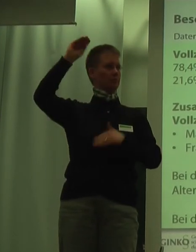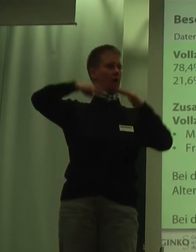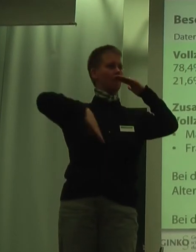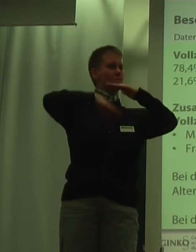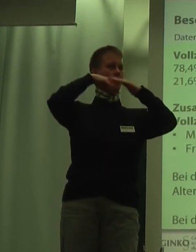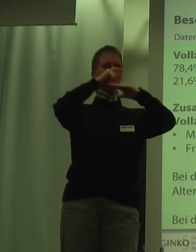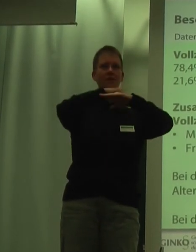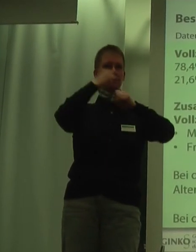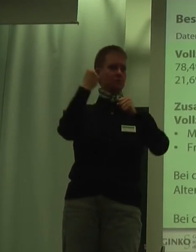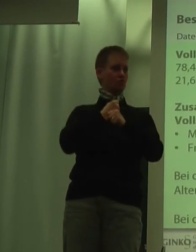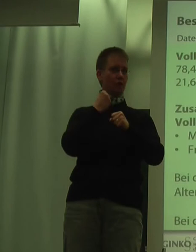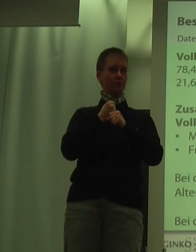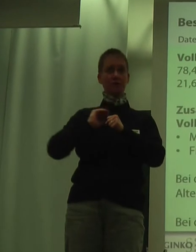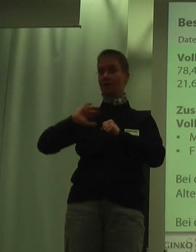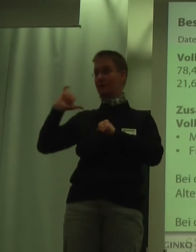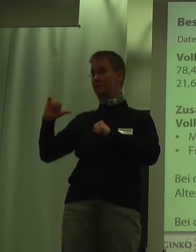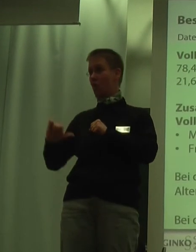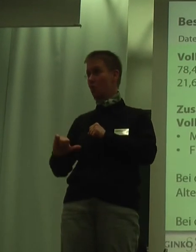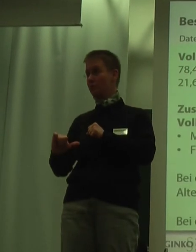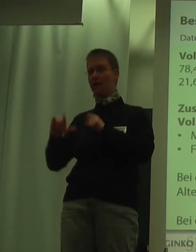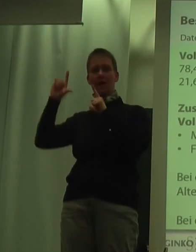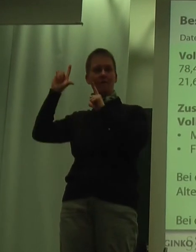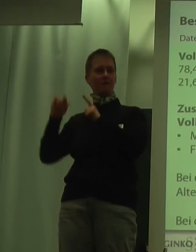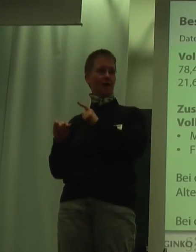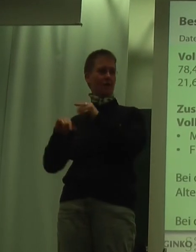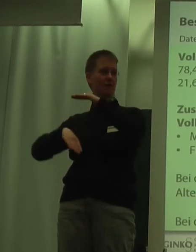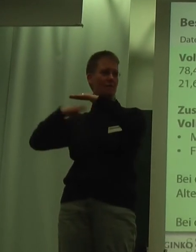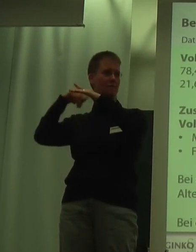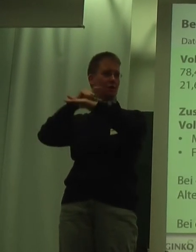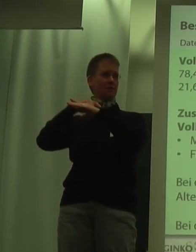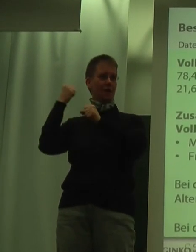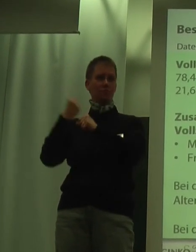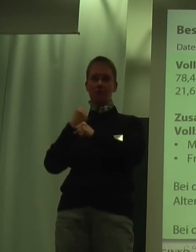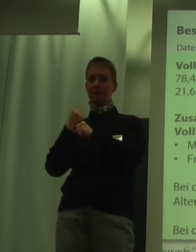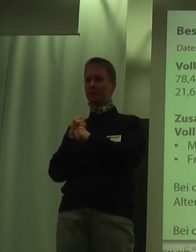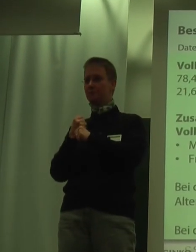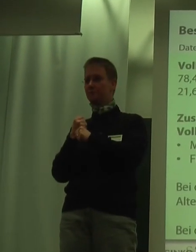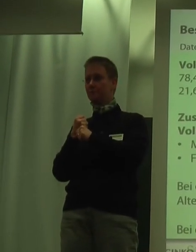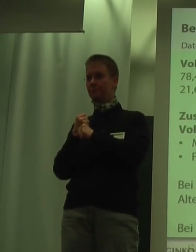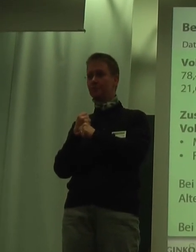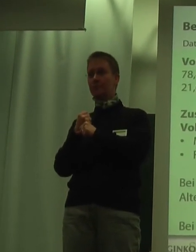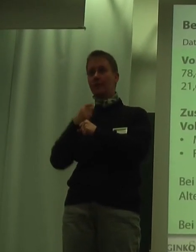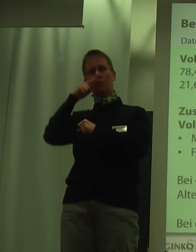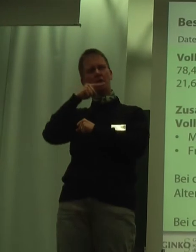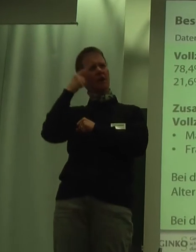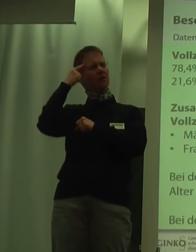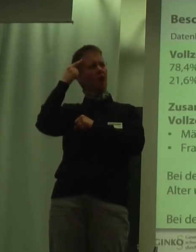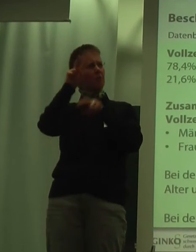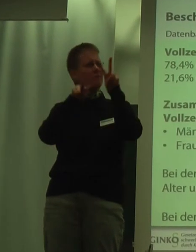beschäftigt, die Frauen sind weniger Vollzeit beschäftigt. Und auch hier haben wir, ich glaube, bei der Vergleichsgruppe sind es